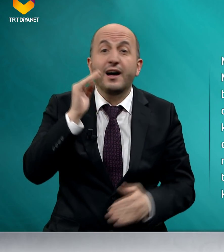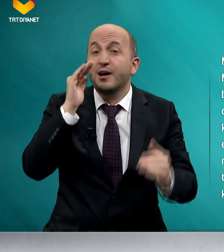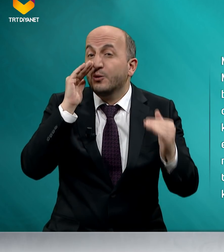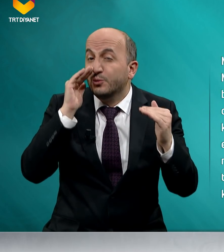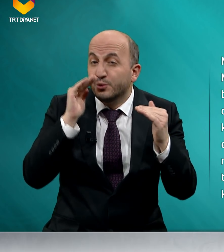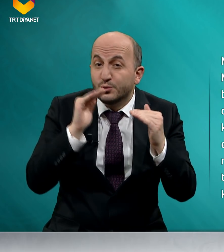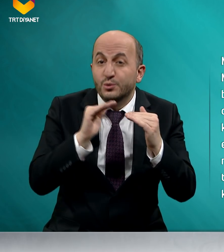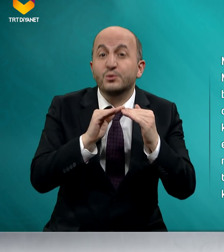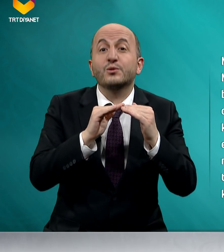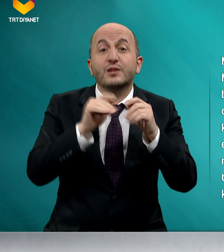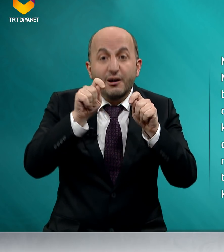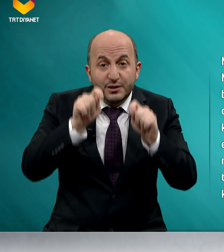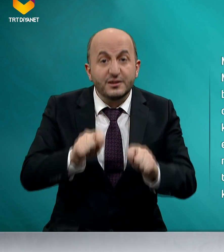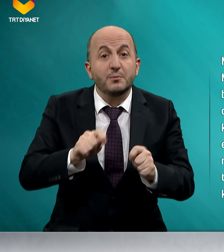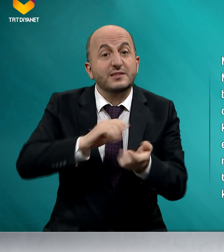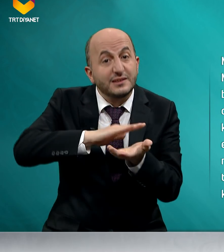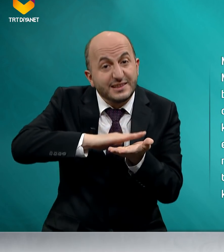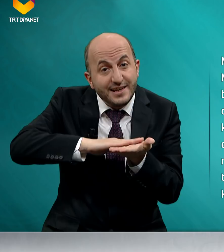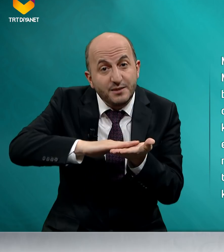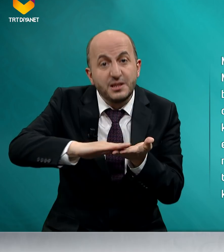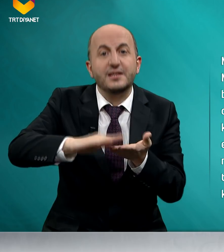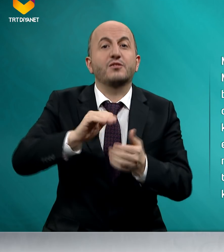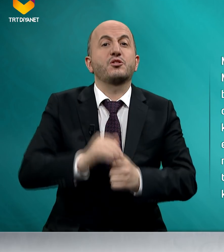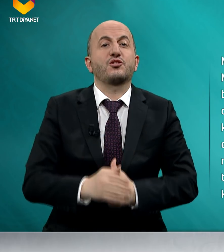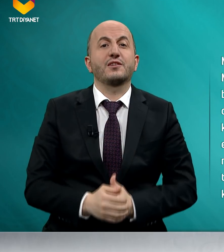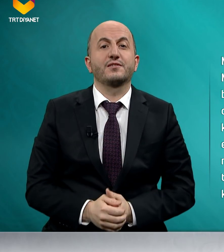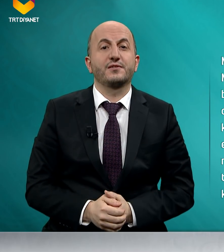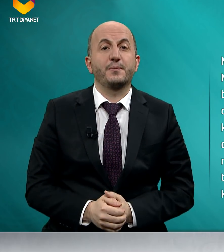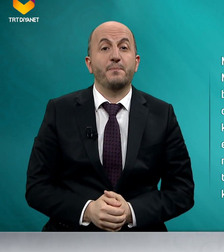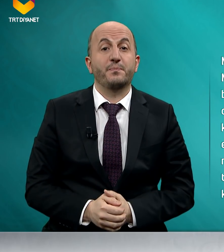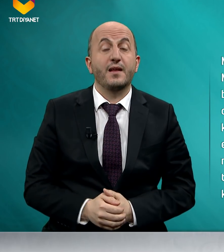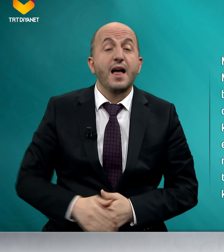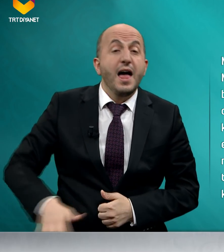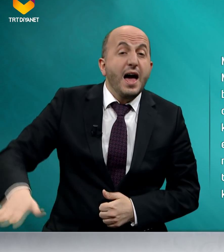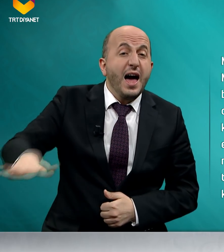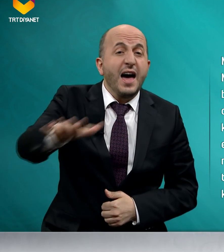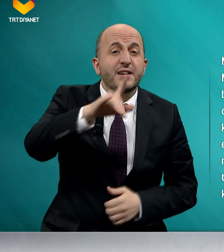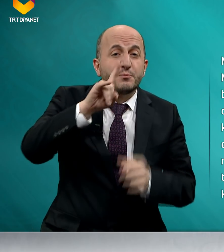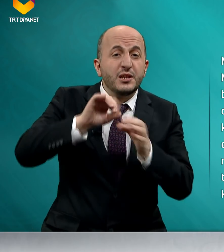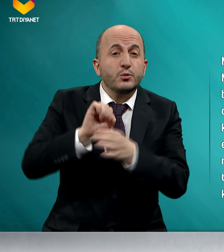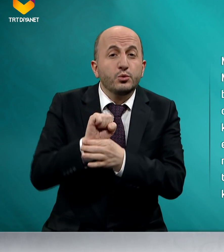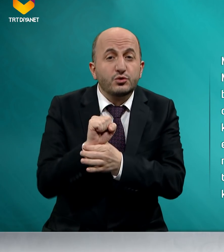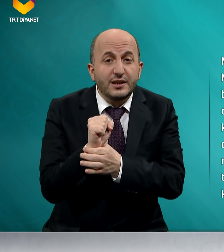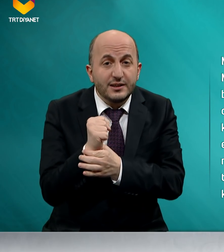uygun davranılmasını temin etmiştir. Her bir ustayı,